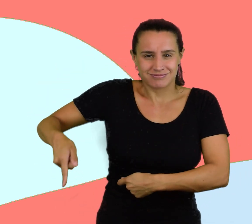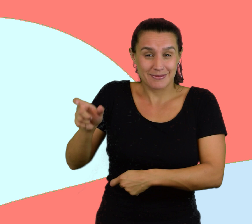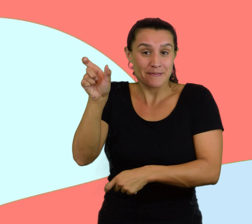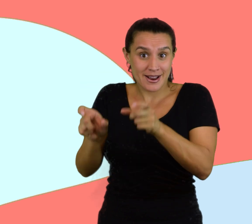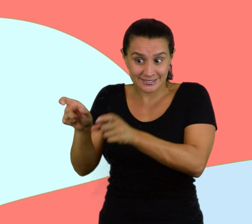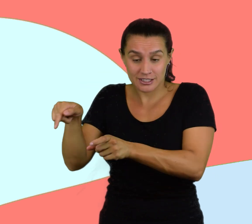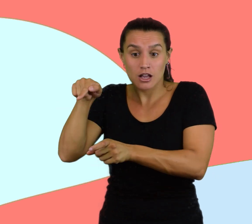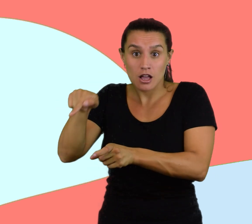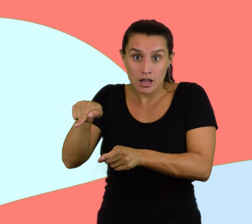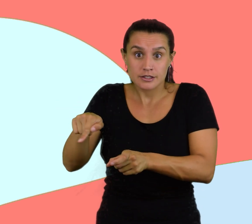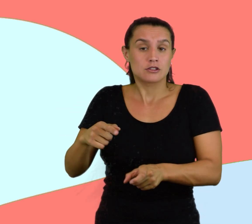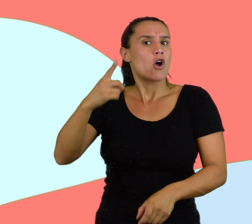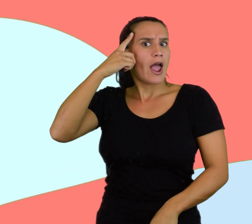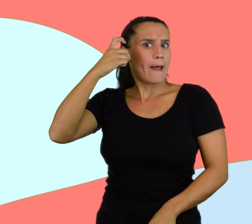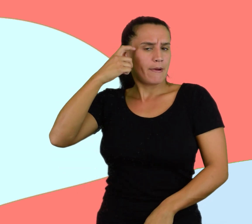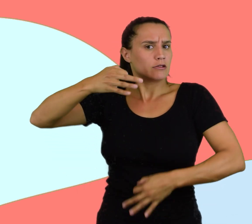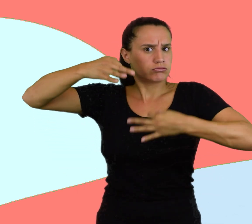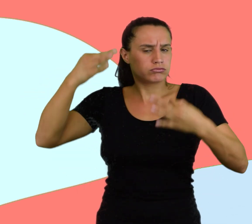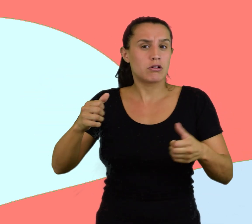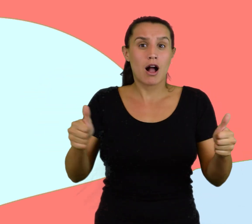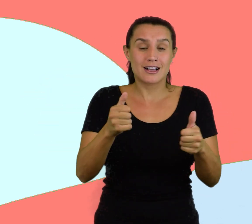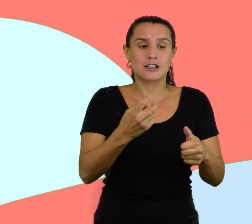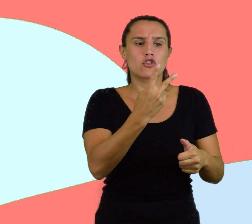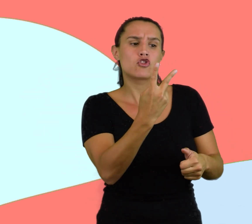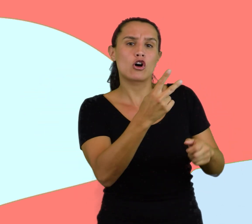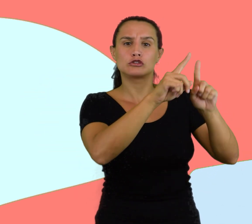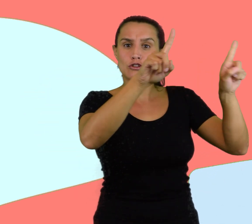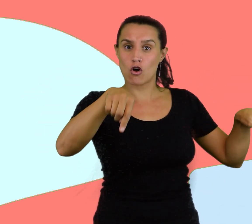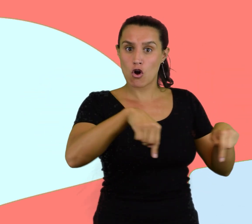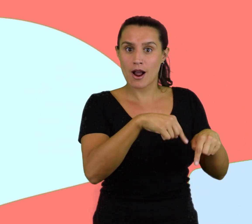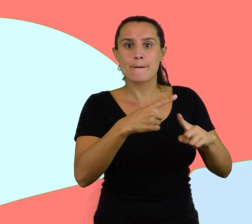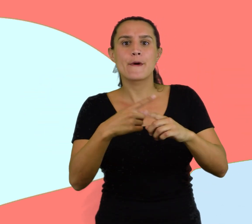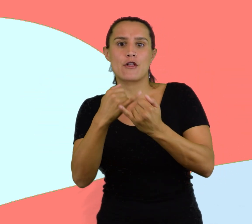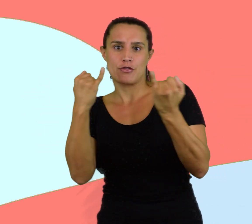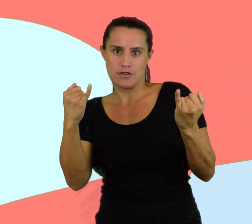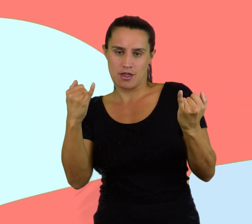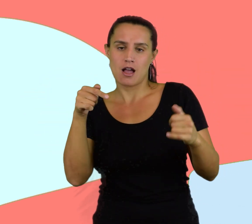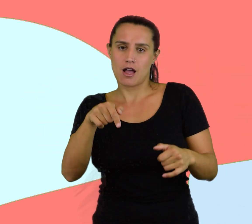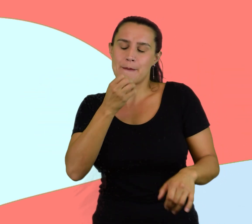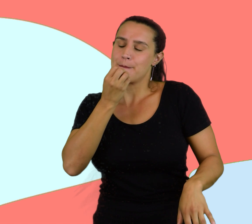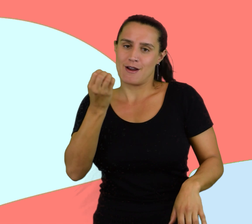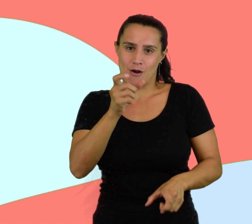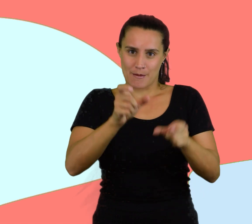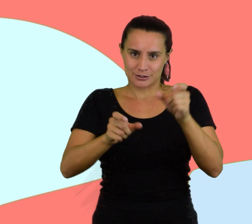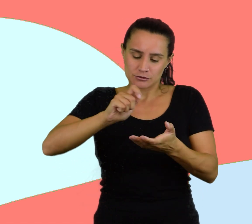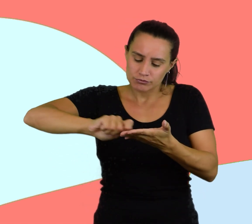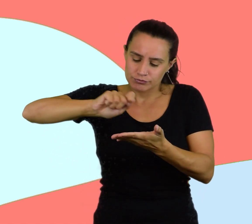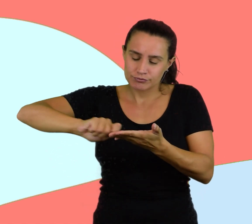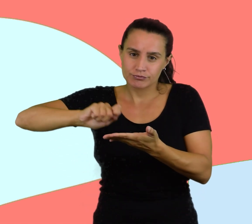copista experimentado era capaz de escribir de dos a tres folios, hojas, por día. Copiar un